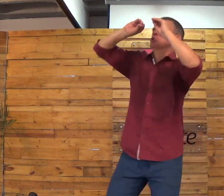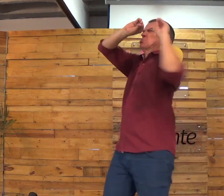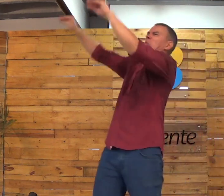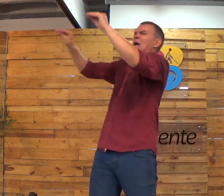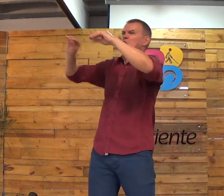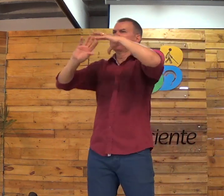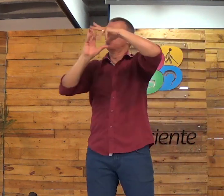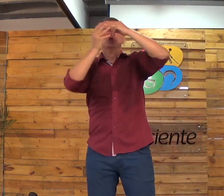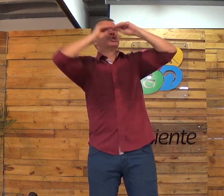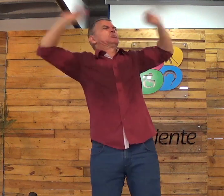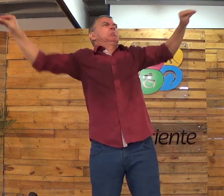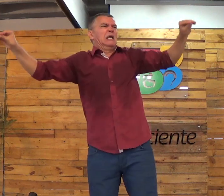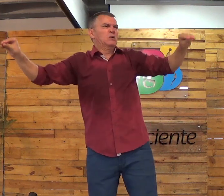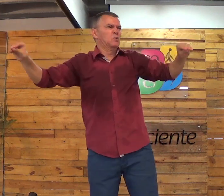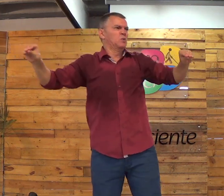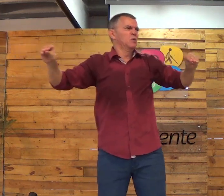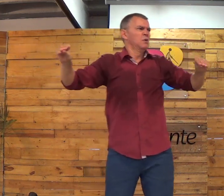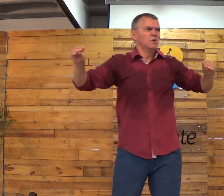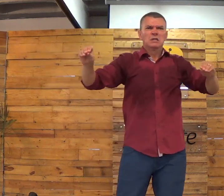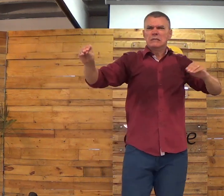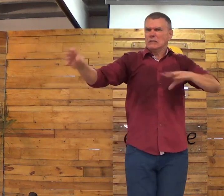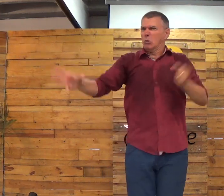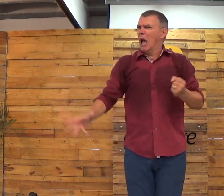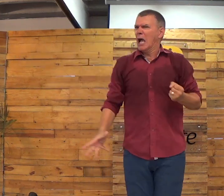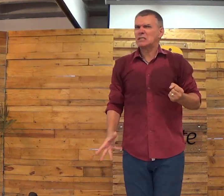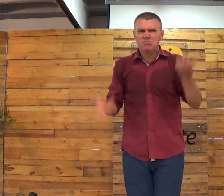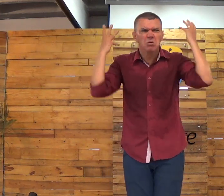não... Não me enrique mais para o Deus do mundo, não.